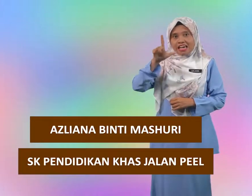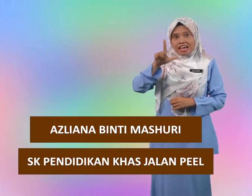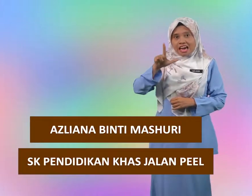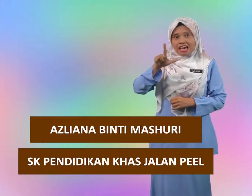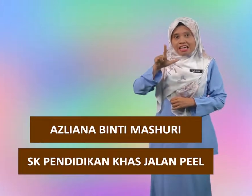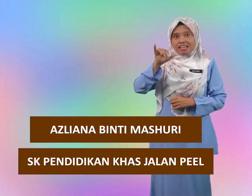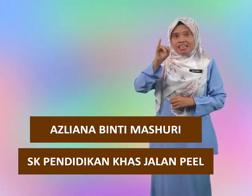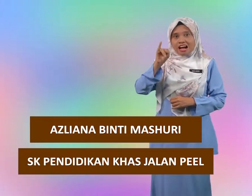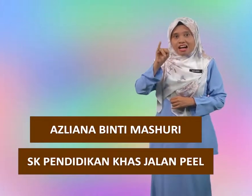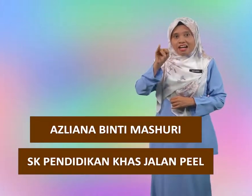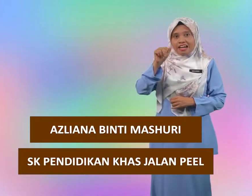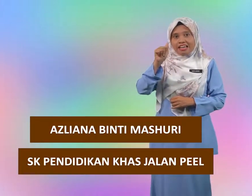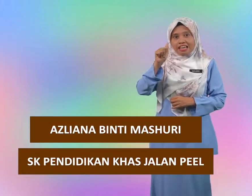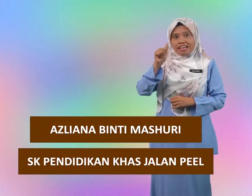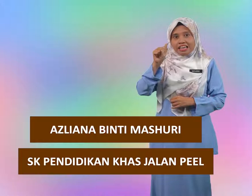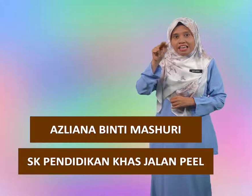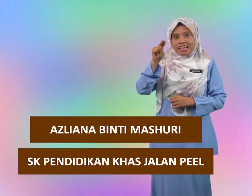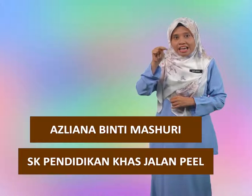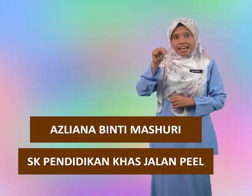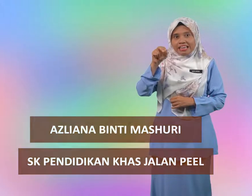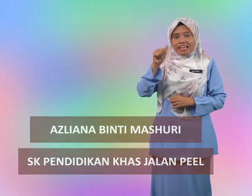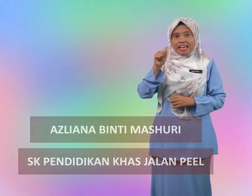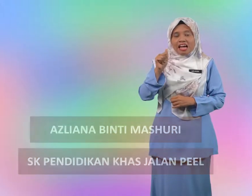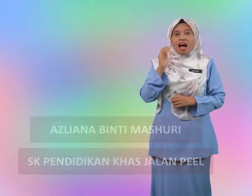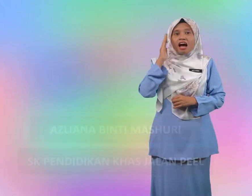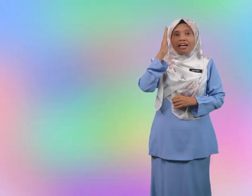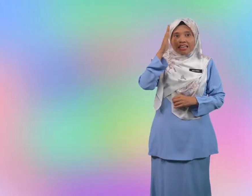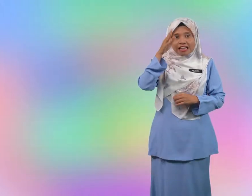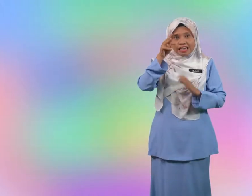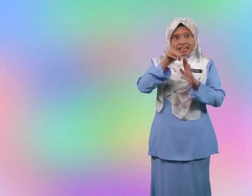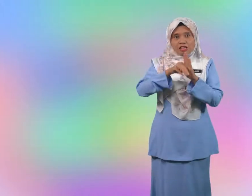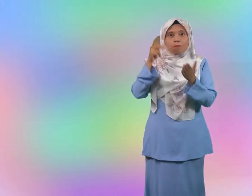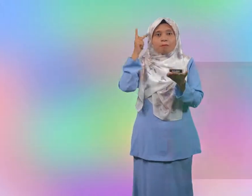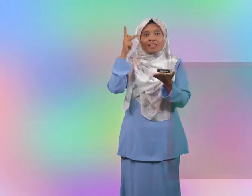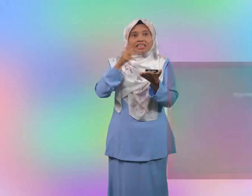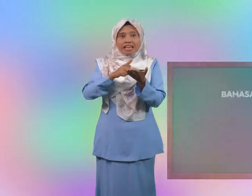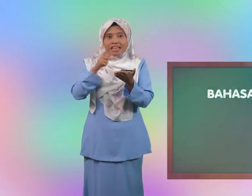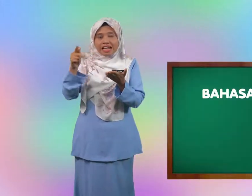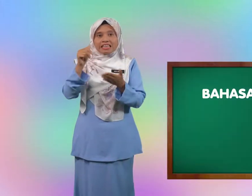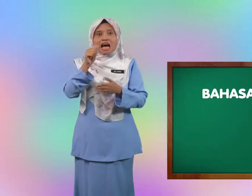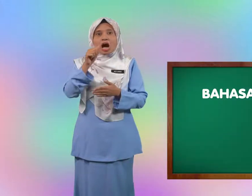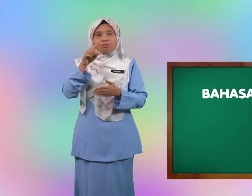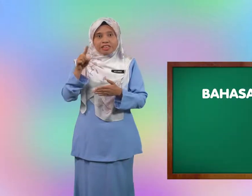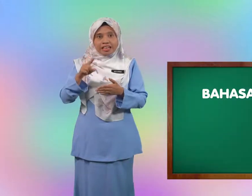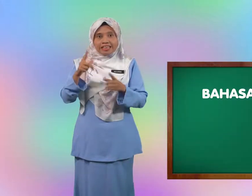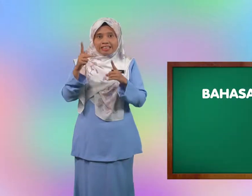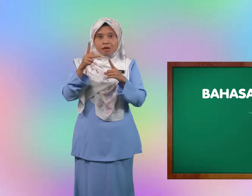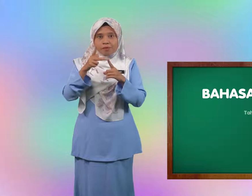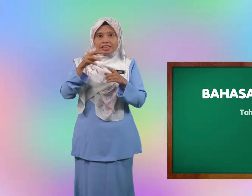L, I, A, N, A akan memperkenalkan abjad kepada